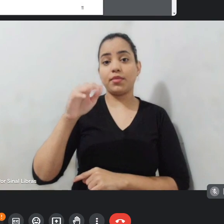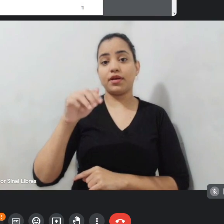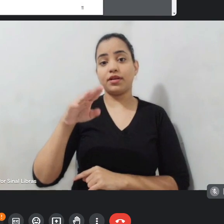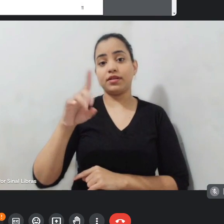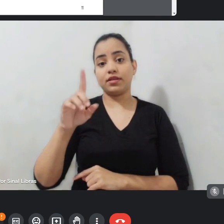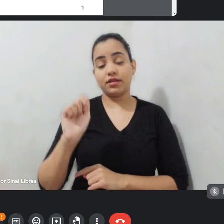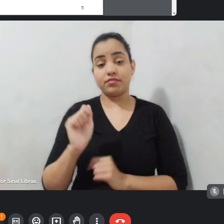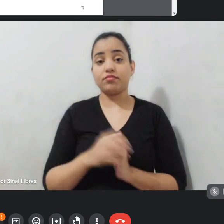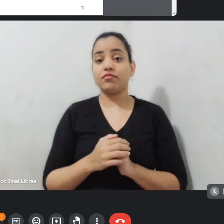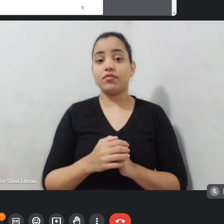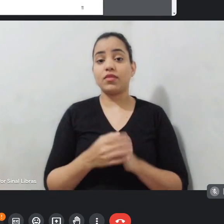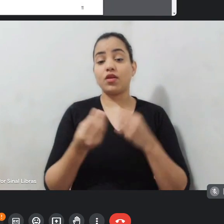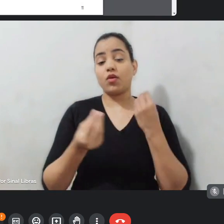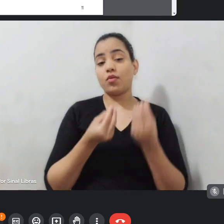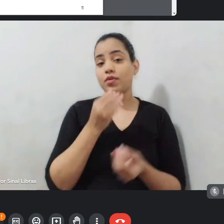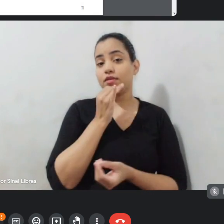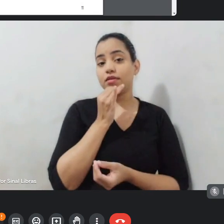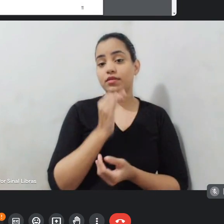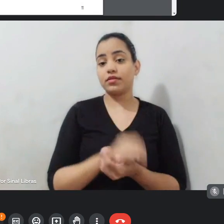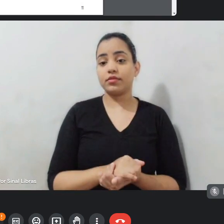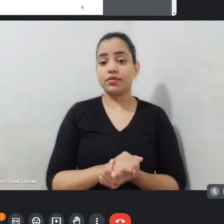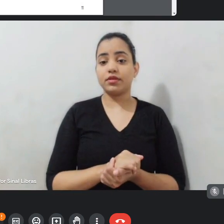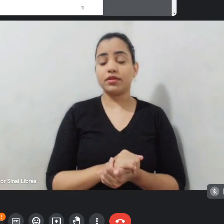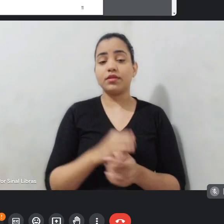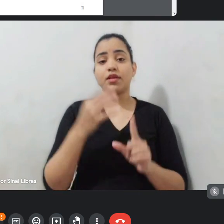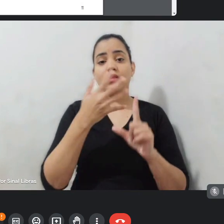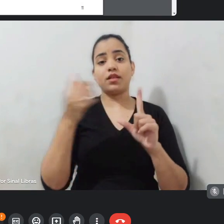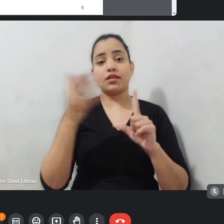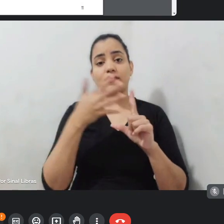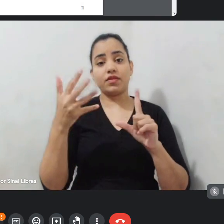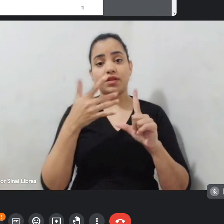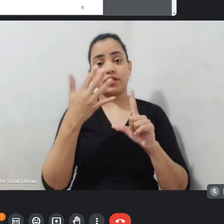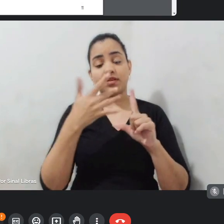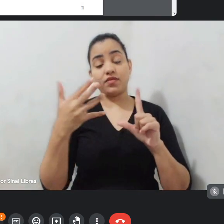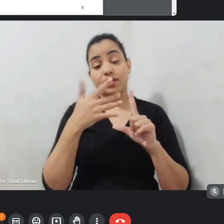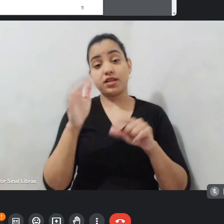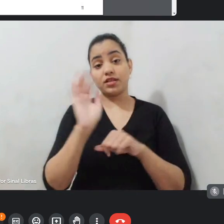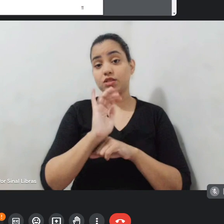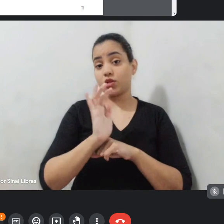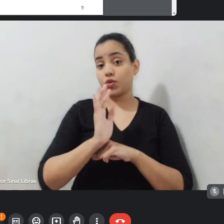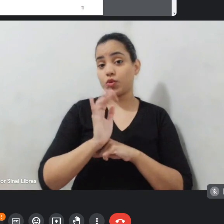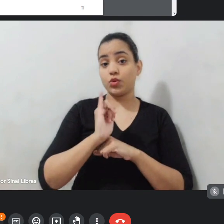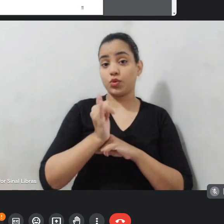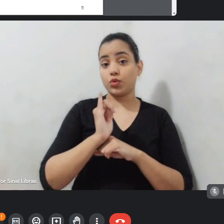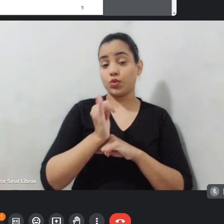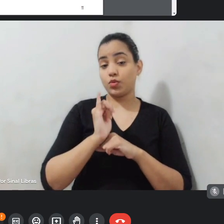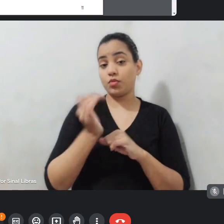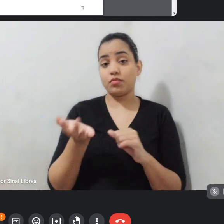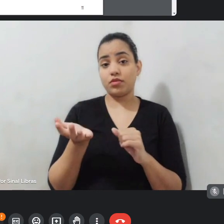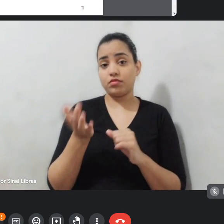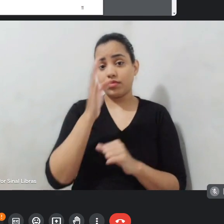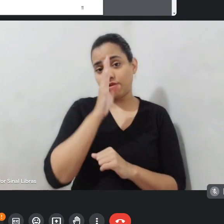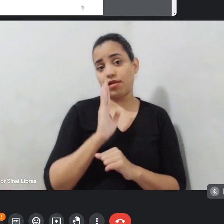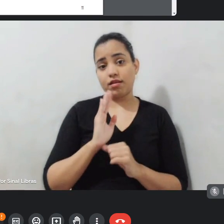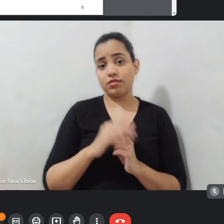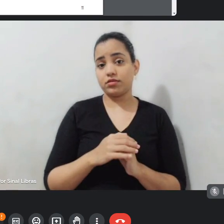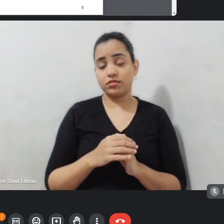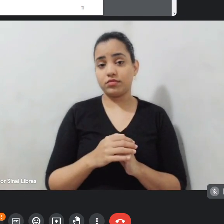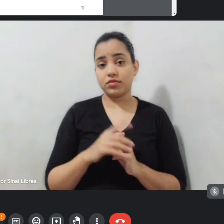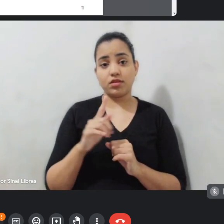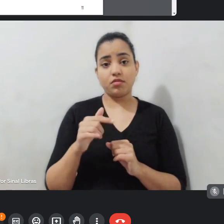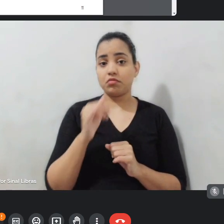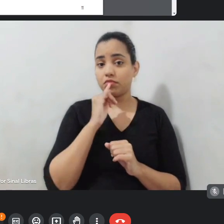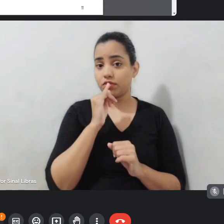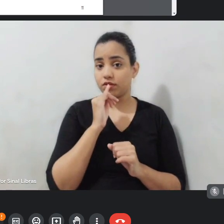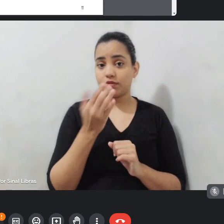Plataformas como Netflix, o YouTube, que é gratuita, e que lá, é um exemplo de plataforma, só que